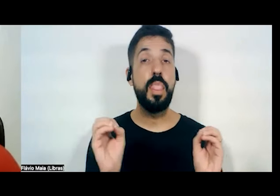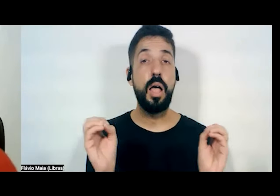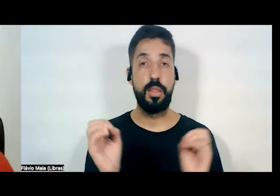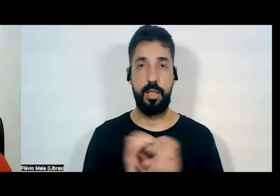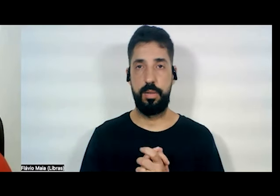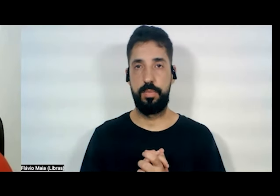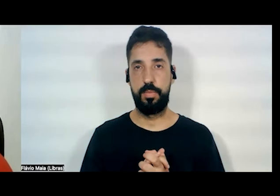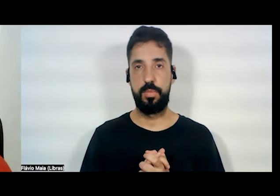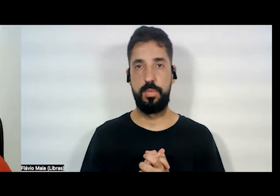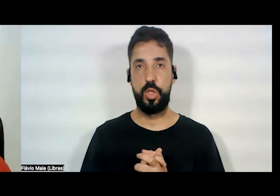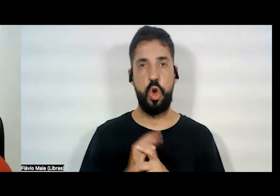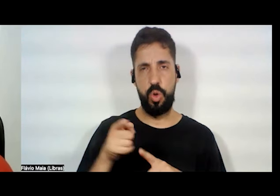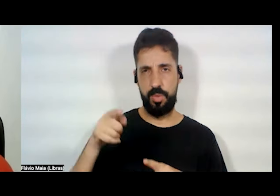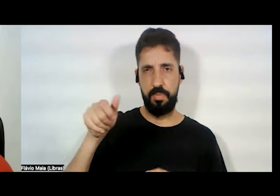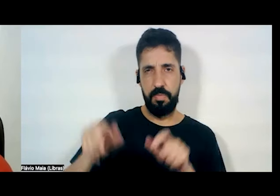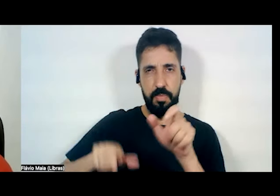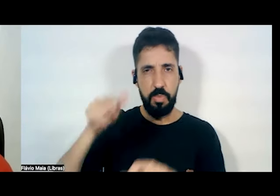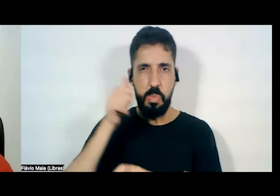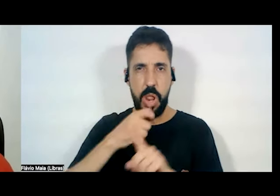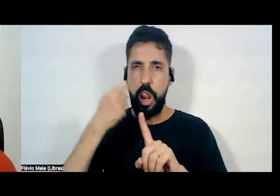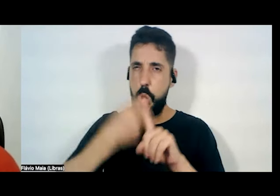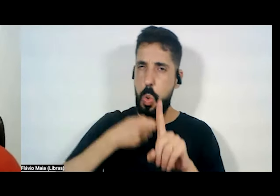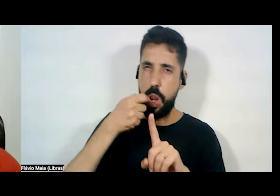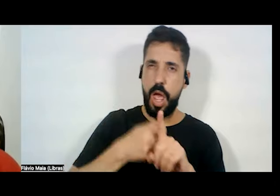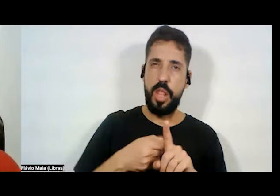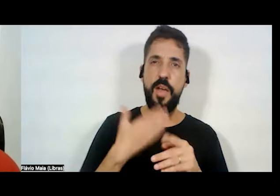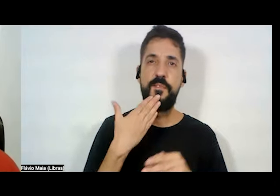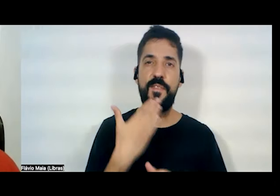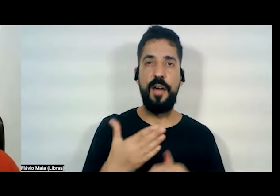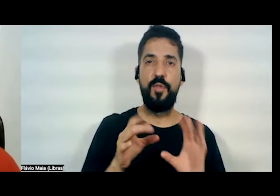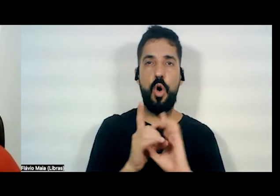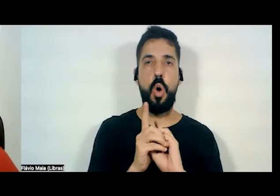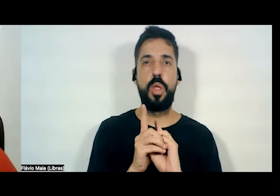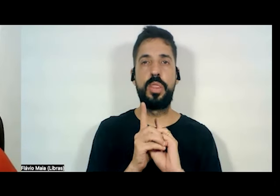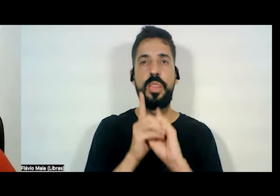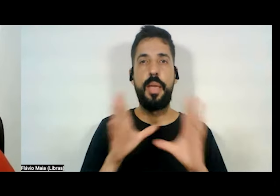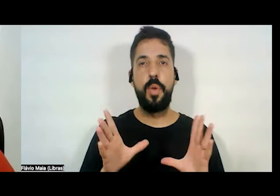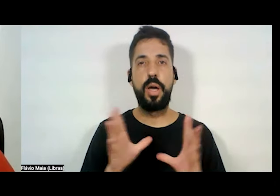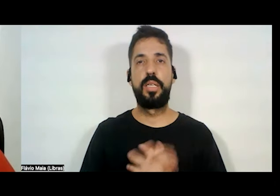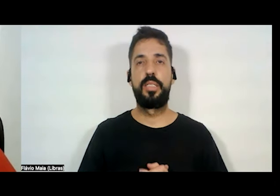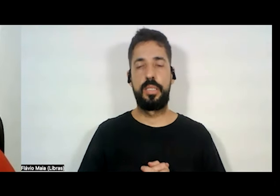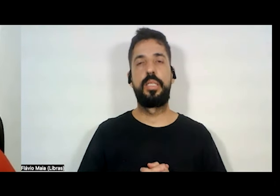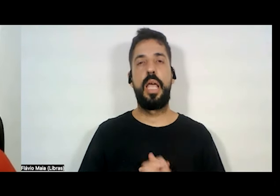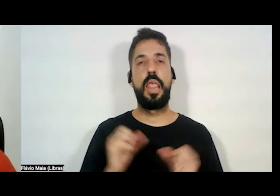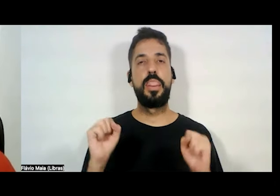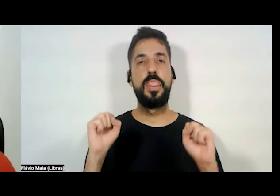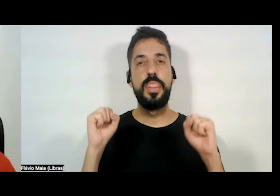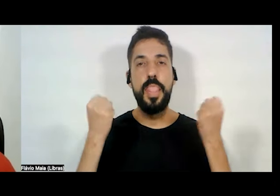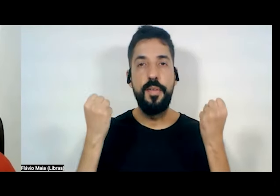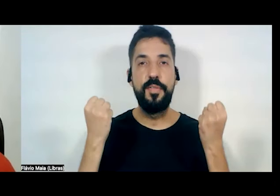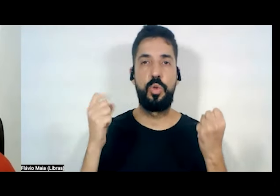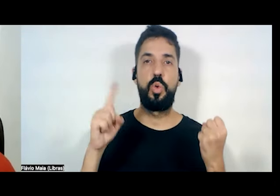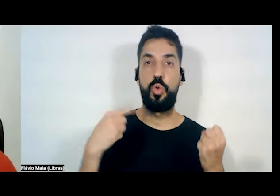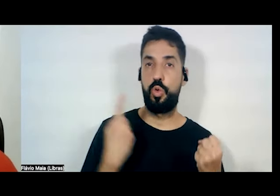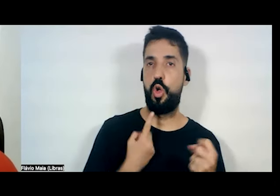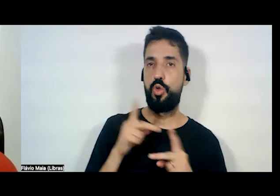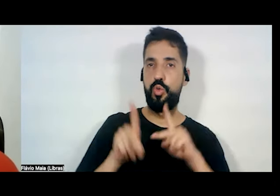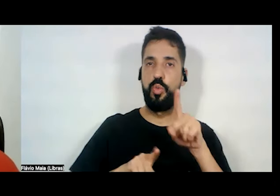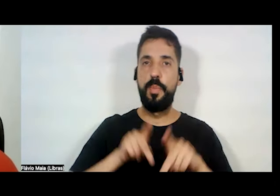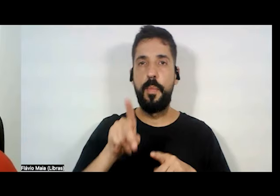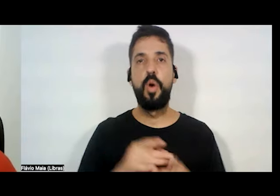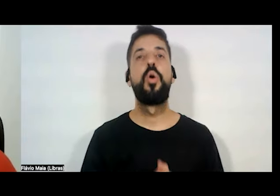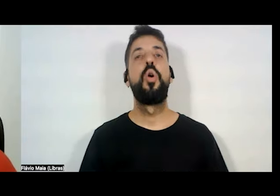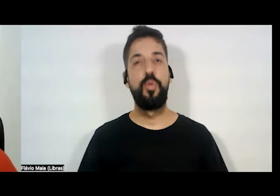Lutadoras pela democracia, defensoras do nosso povo, das